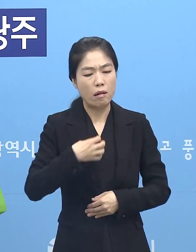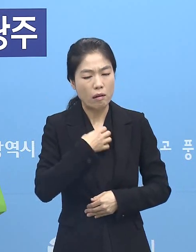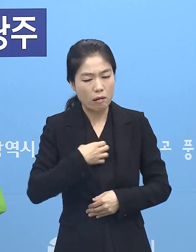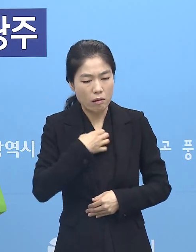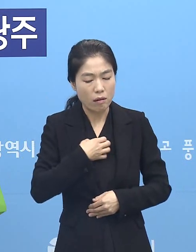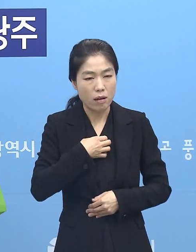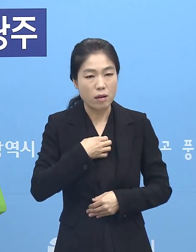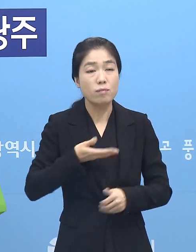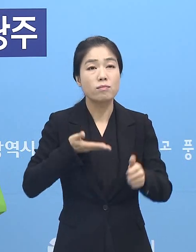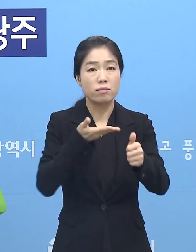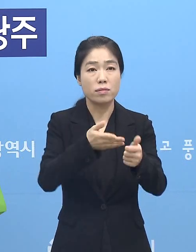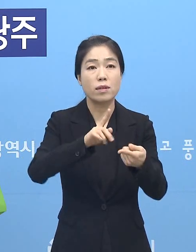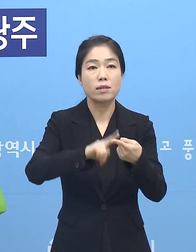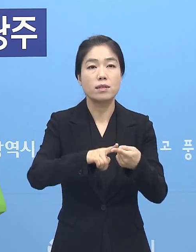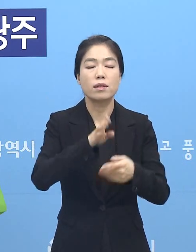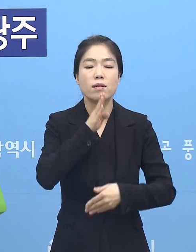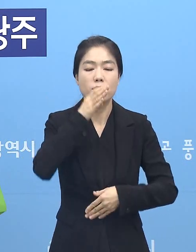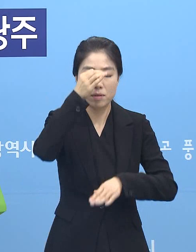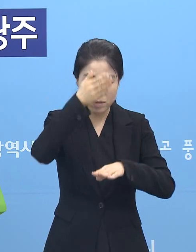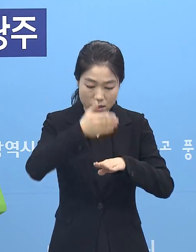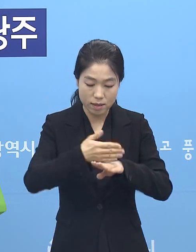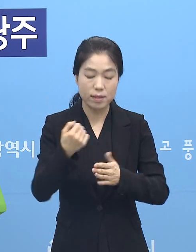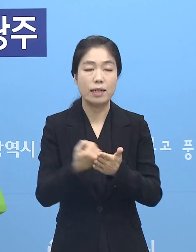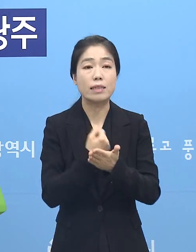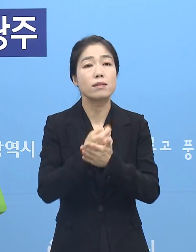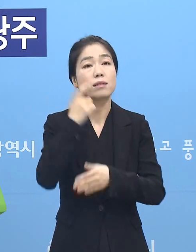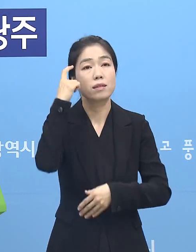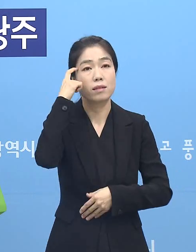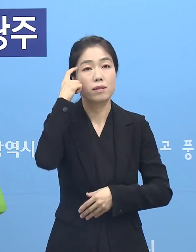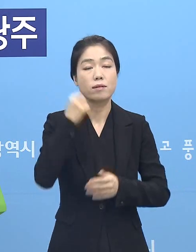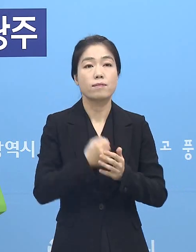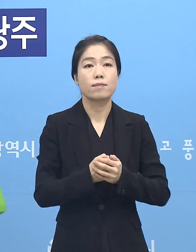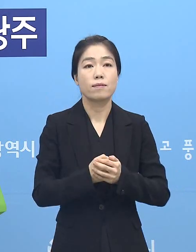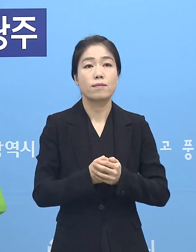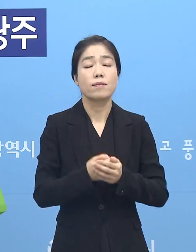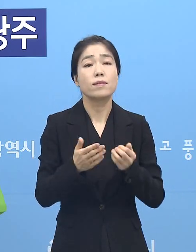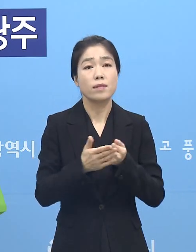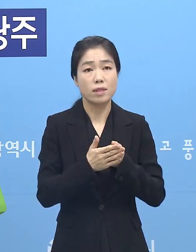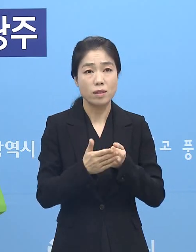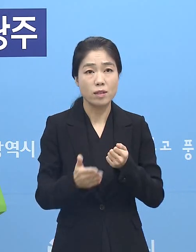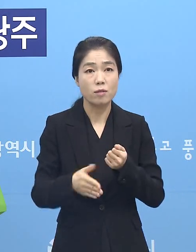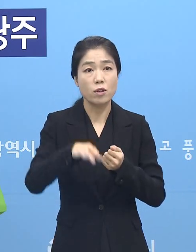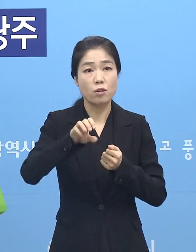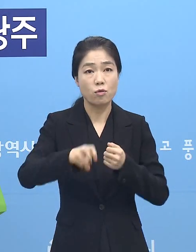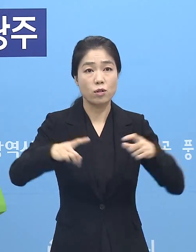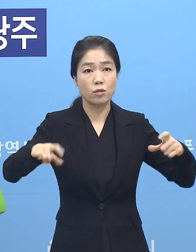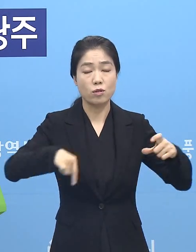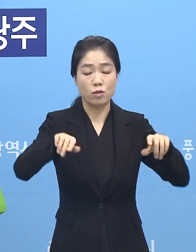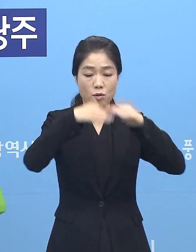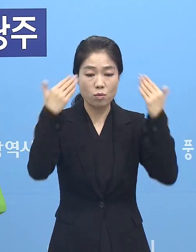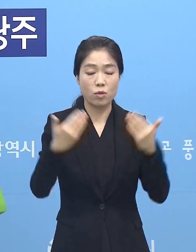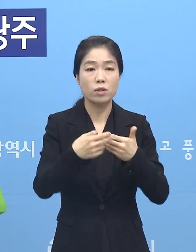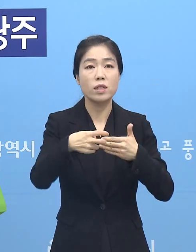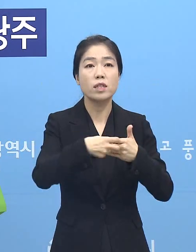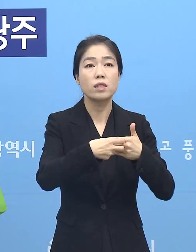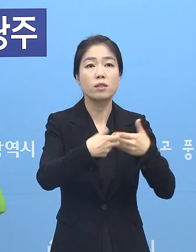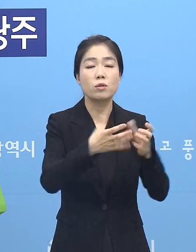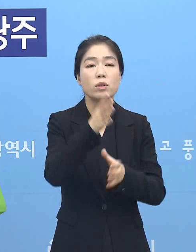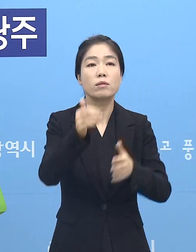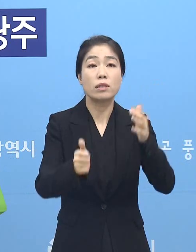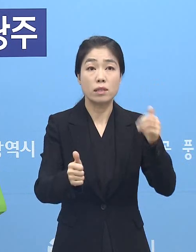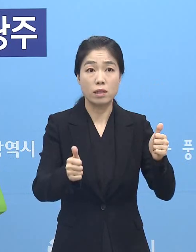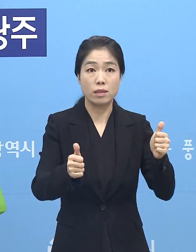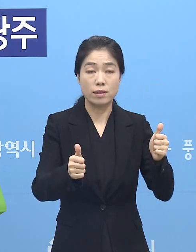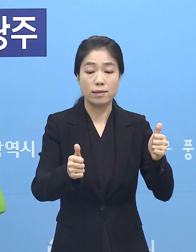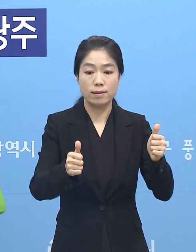점 죄송스럽고 안타깝게 생각합니다. 이에 우리 광주지역 모든 의료기관장들은